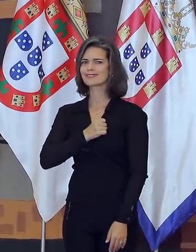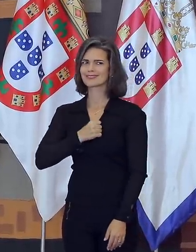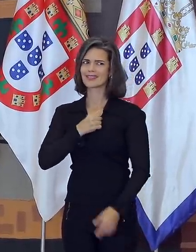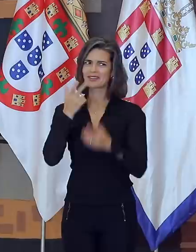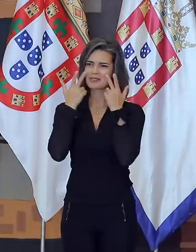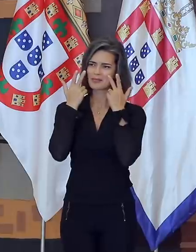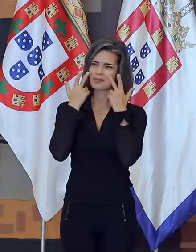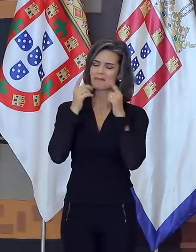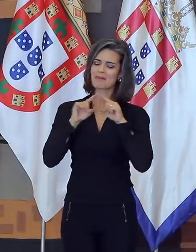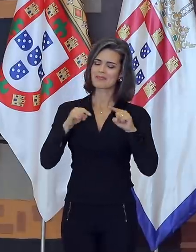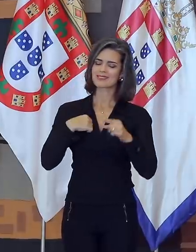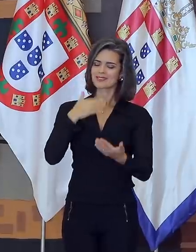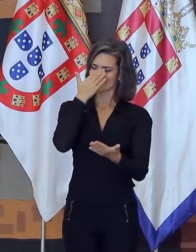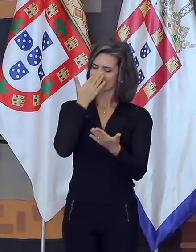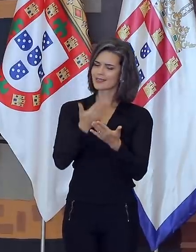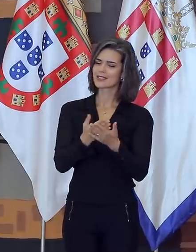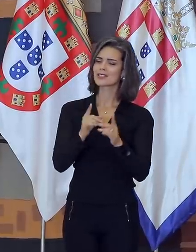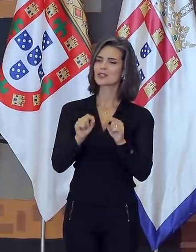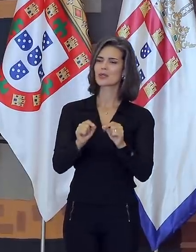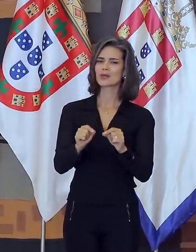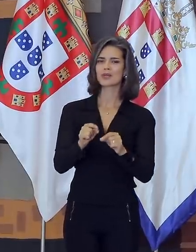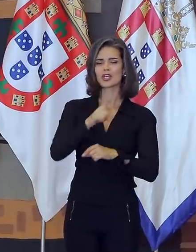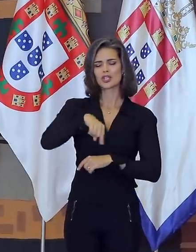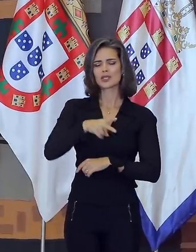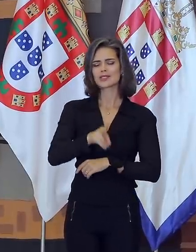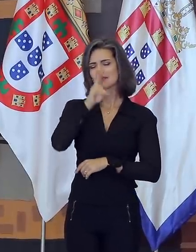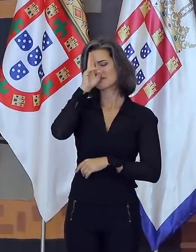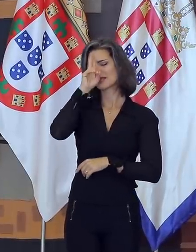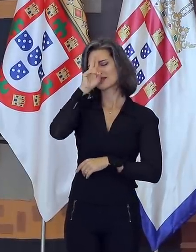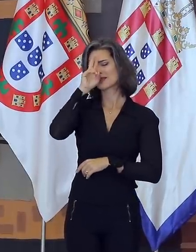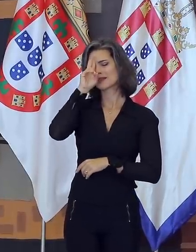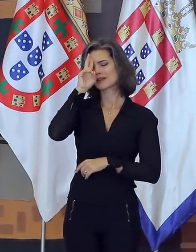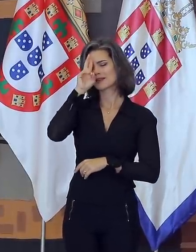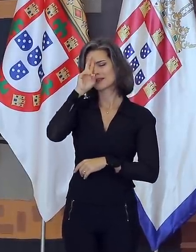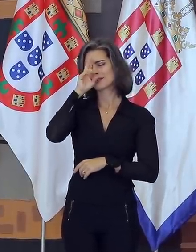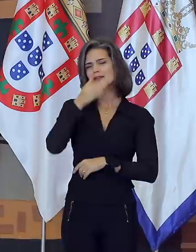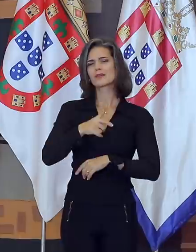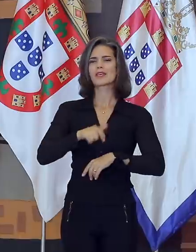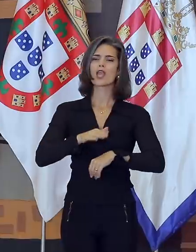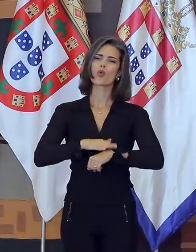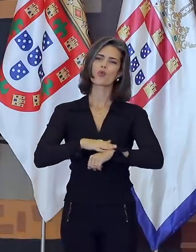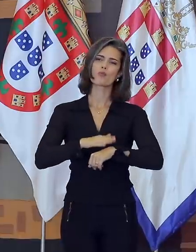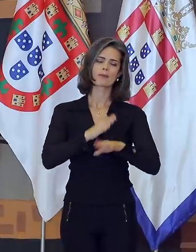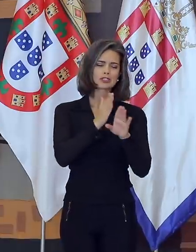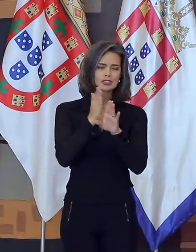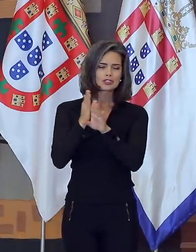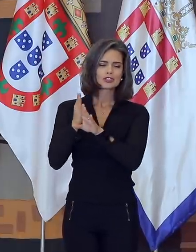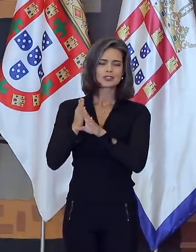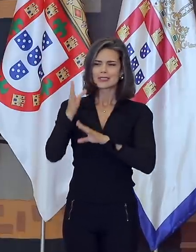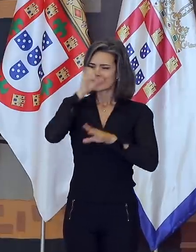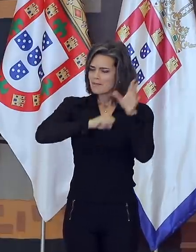Mas, quero crer, nenhum de nós perde a memória daqueles que são tempos de descobertas únicas e de aprendizado